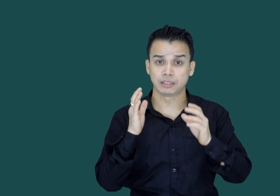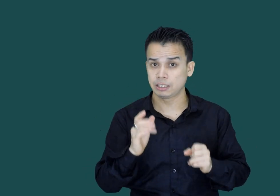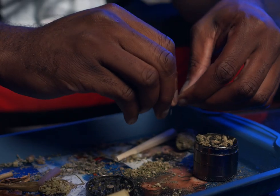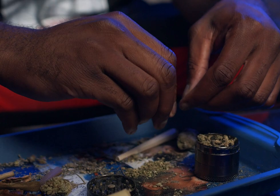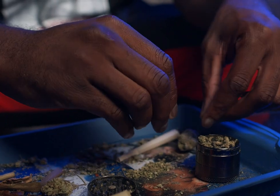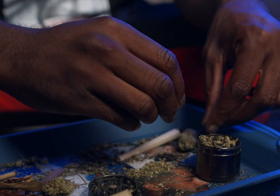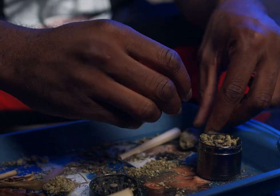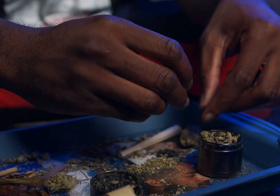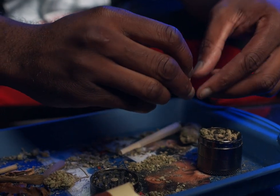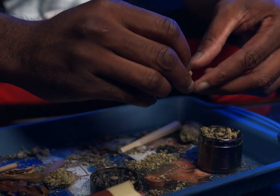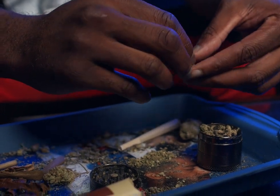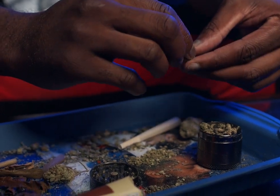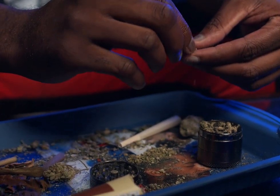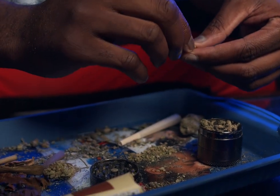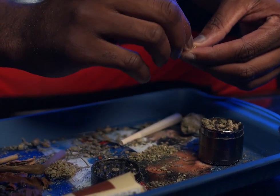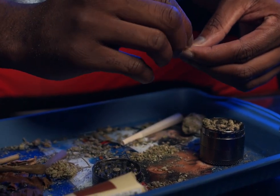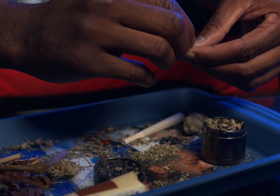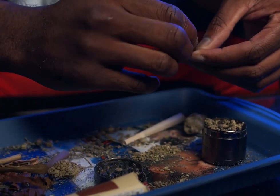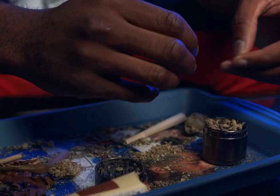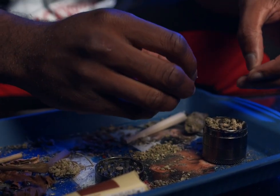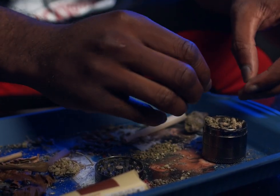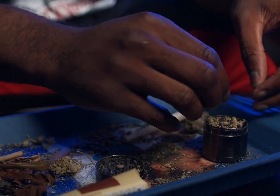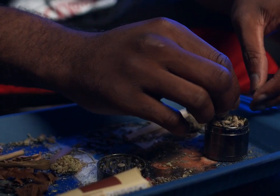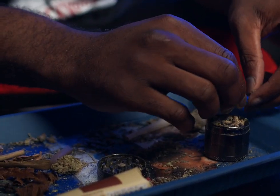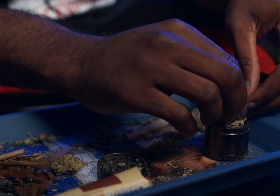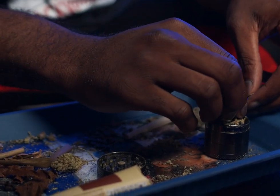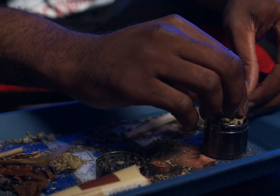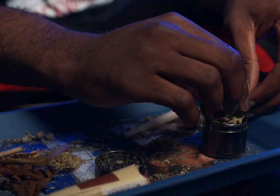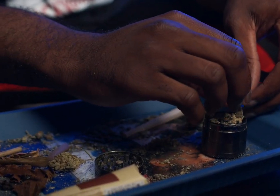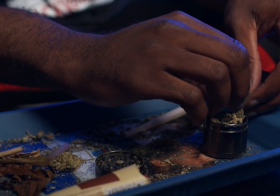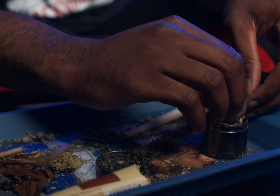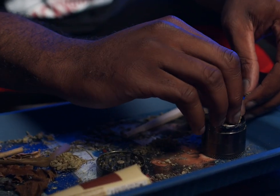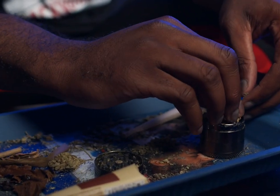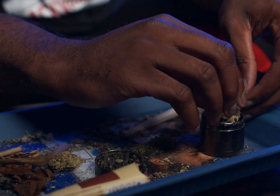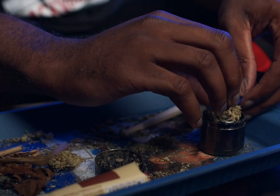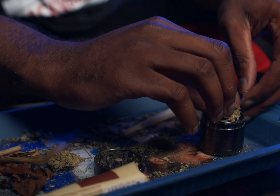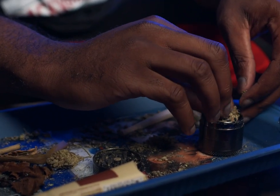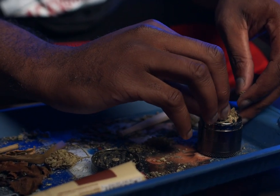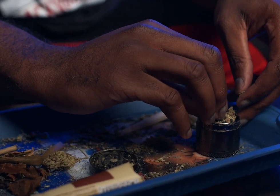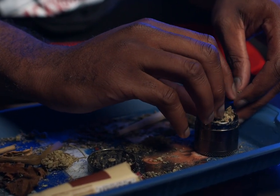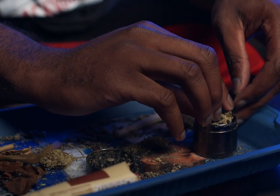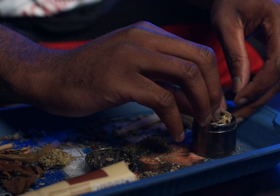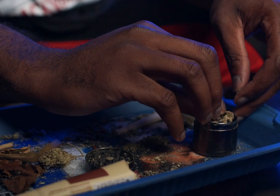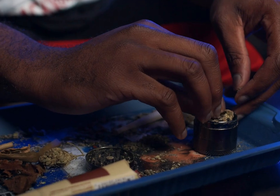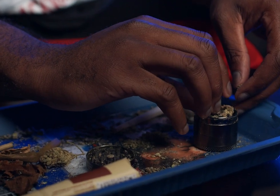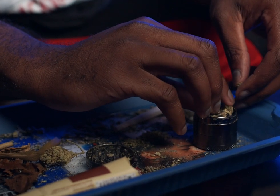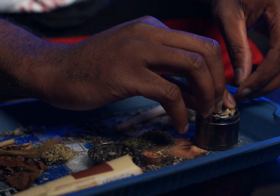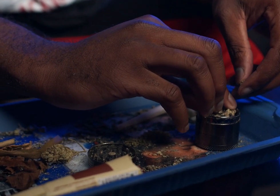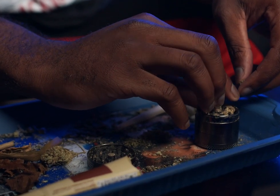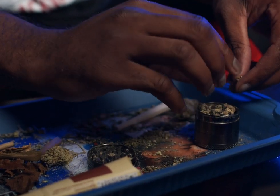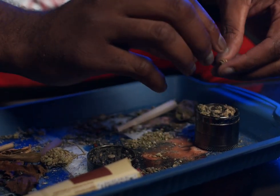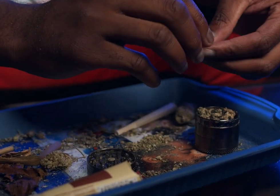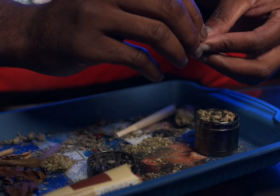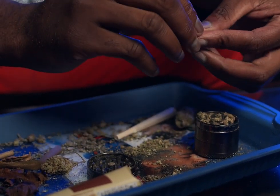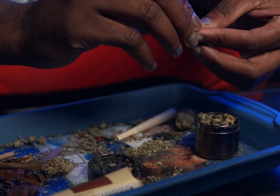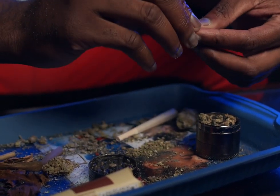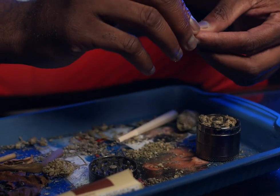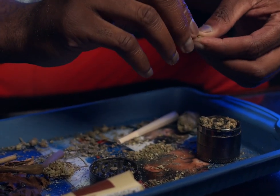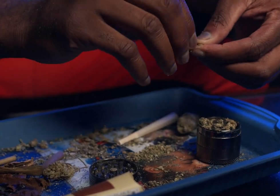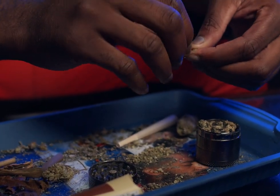گلیوں تک اس طرح کے زہر کو پہنچاتے ہیں وہ کون لوگ ہیں جو اس راستے سے زہر لا رہا ہے اسے روکنے میں ہم اور آپ کیا یوگدان